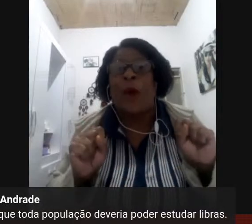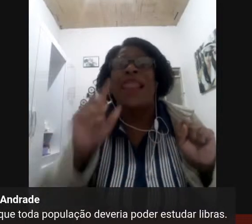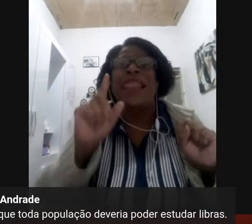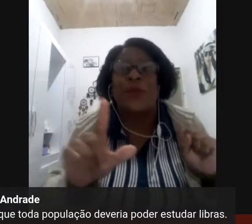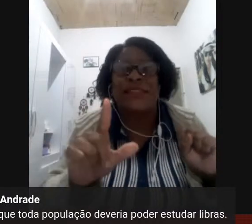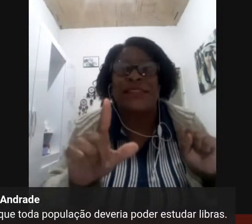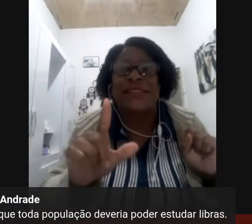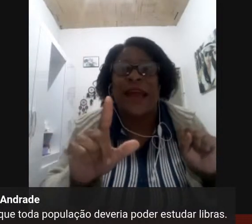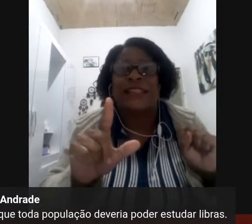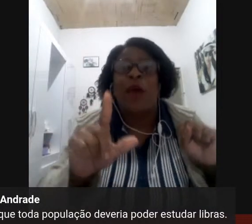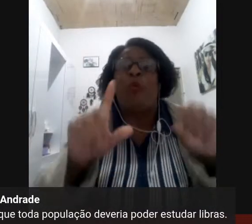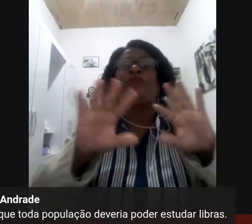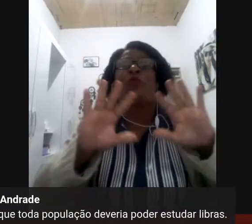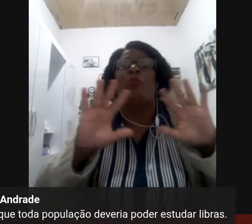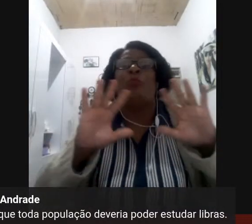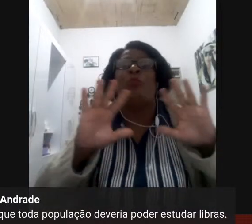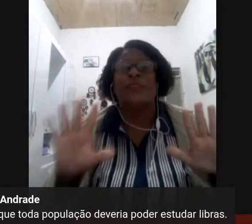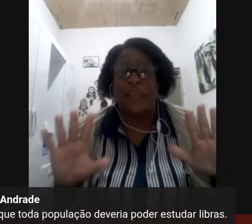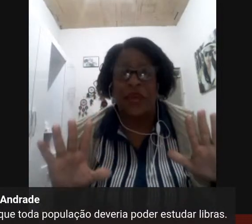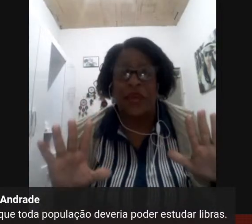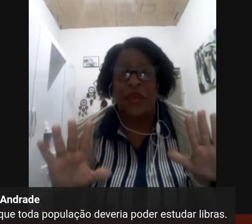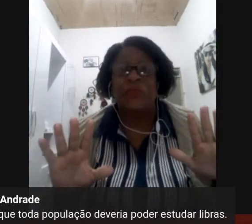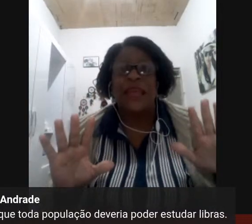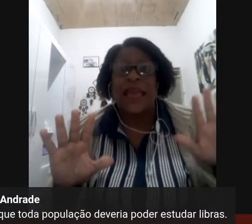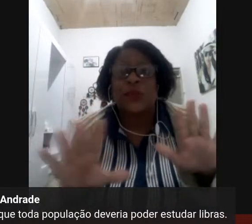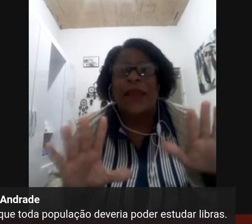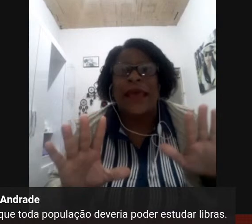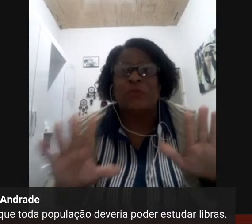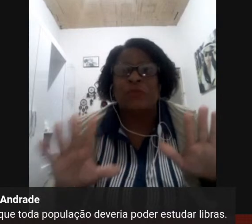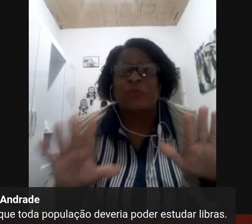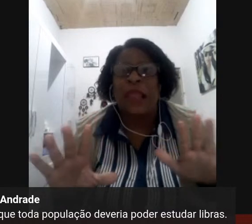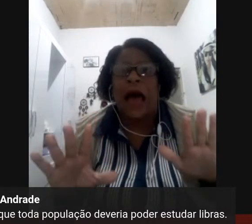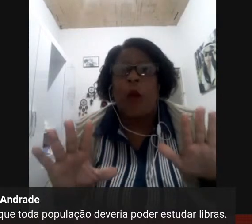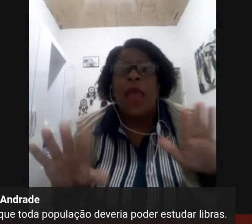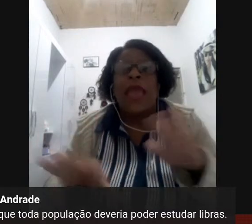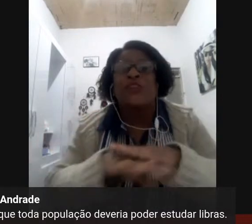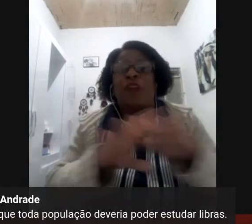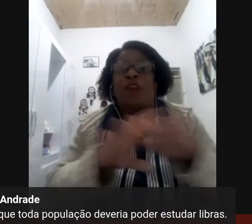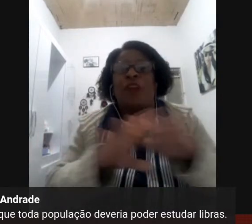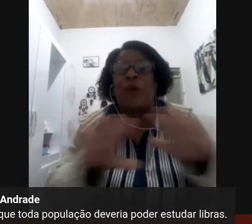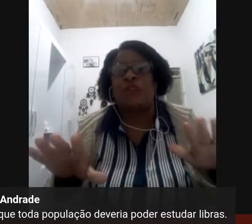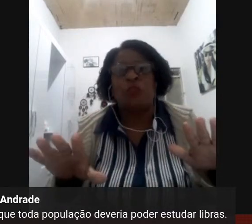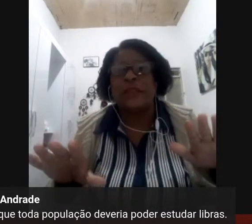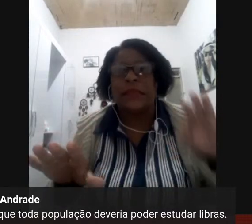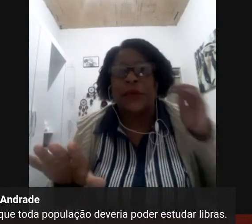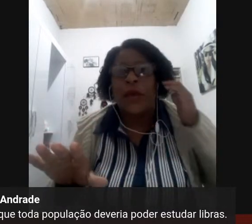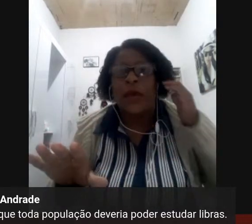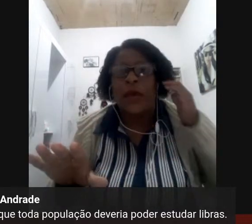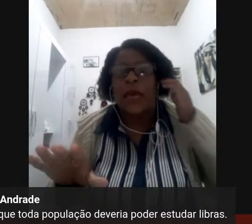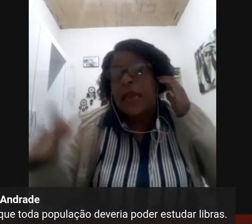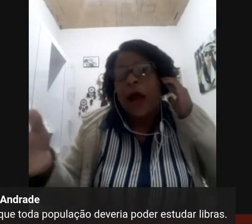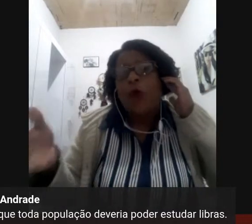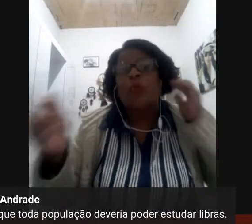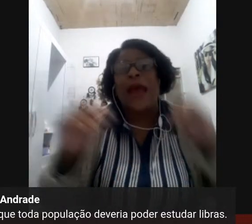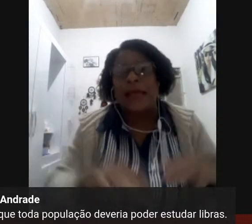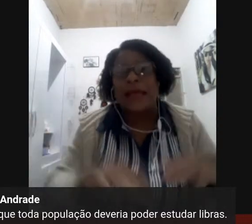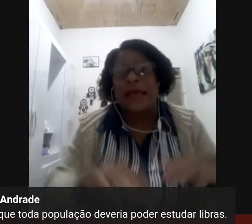língua de sinais porque foi do mundo inteiro esse congresso de Milão resolveu isso foi no mundo inteiro então no Brasil